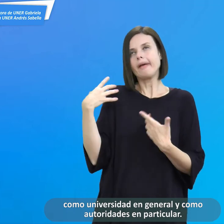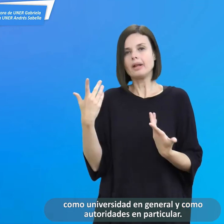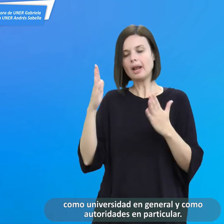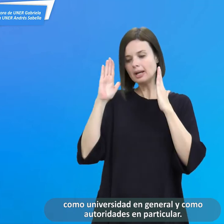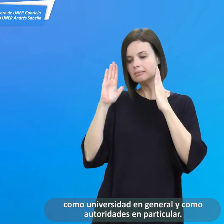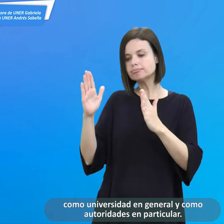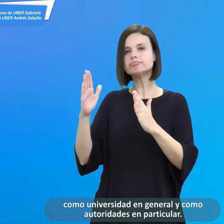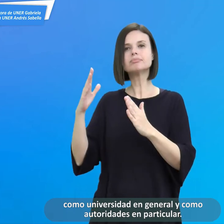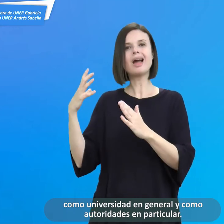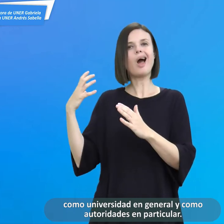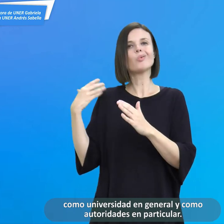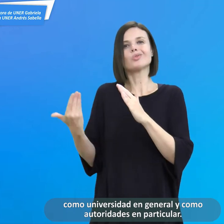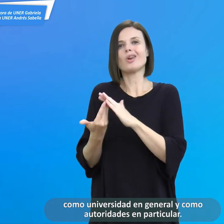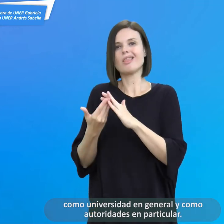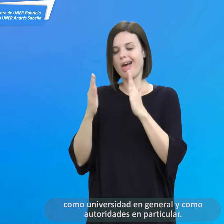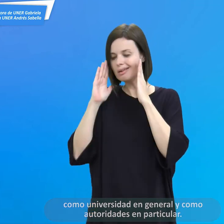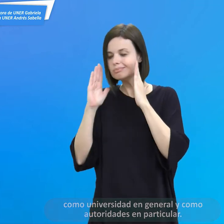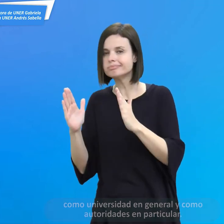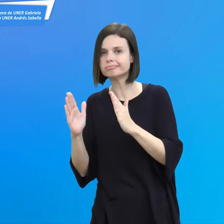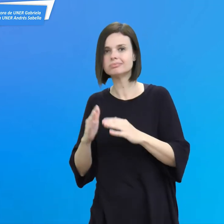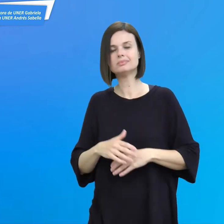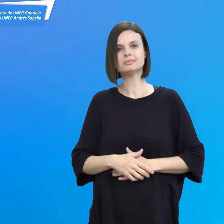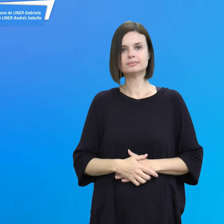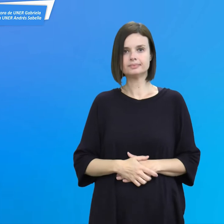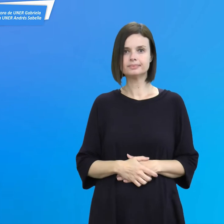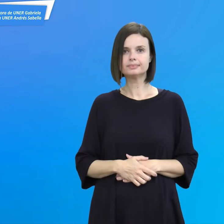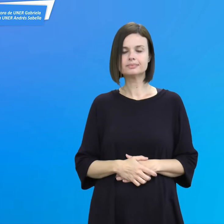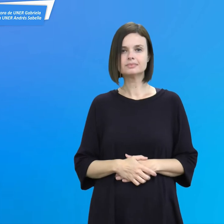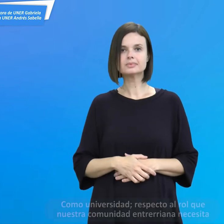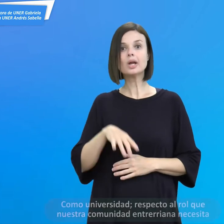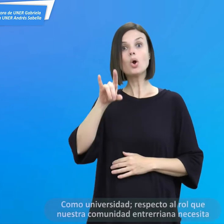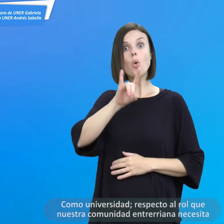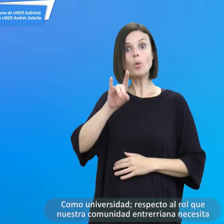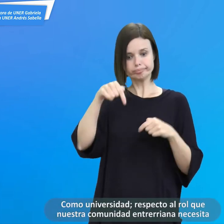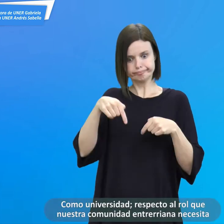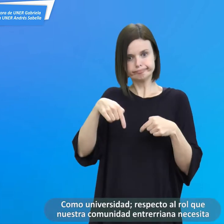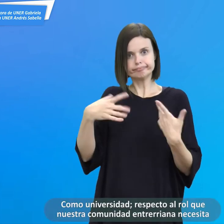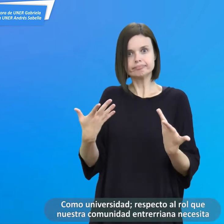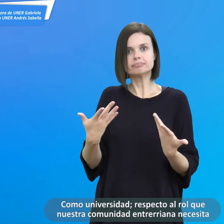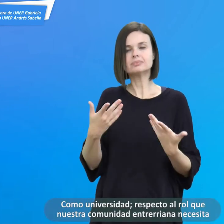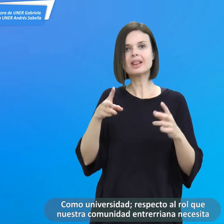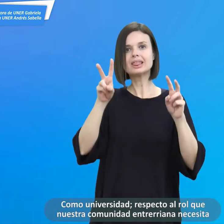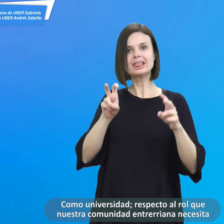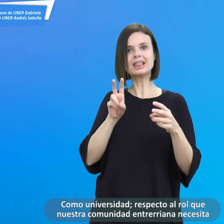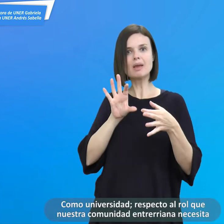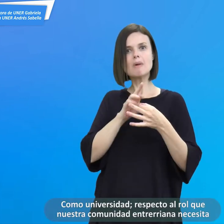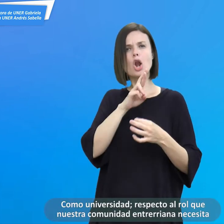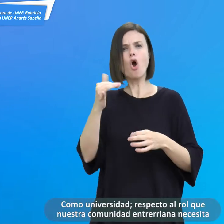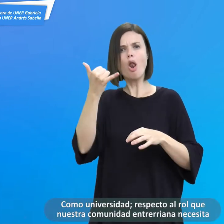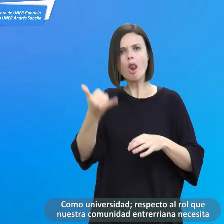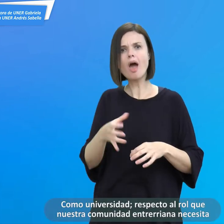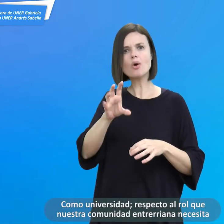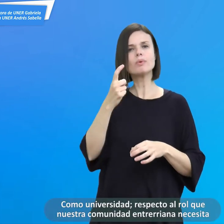como universidad en general y como autoridades en particular. Como universidad, respecto al